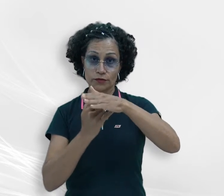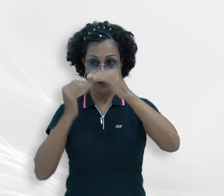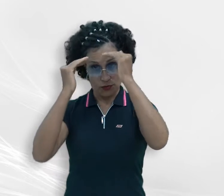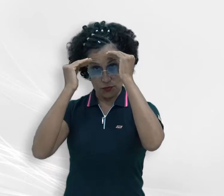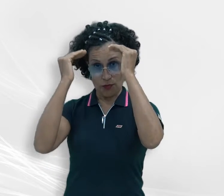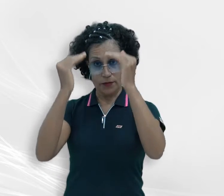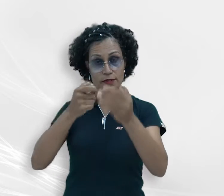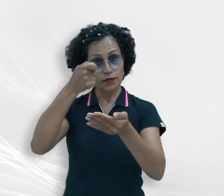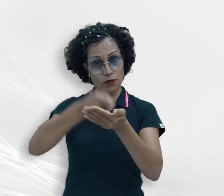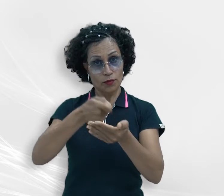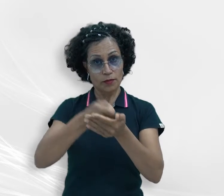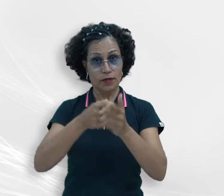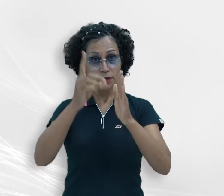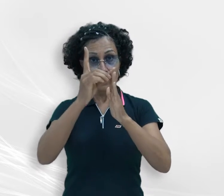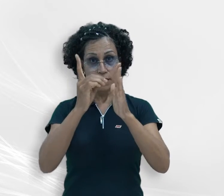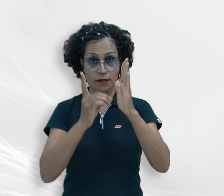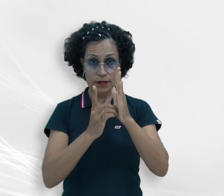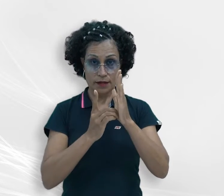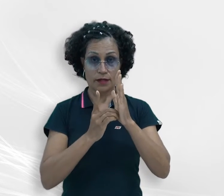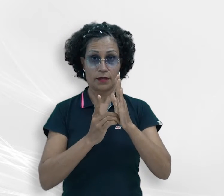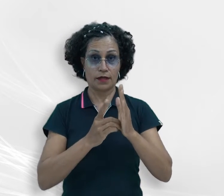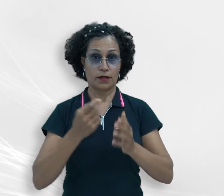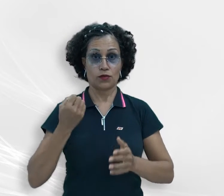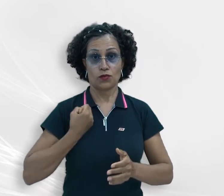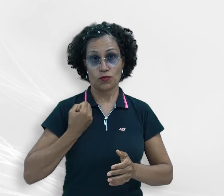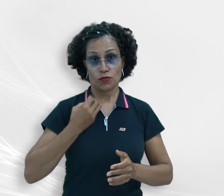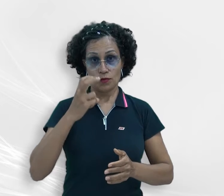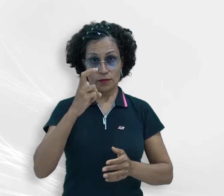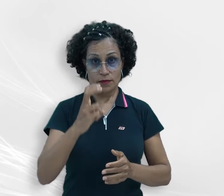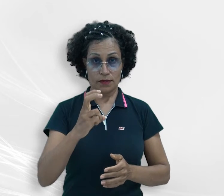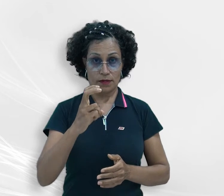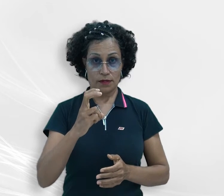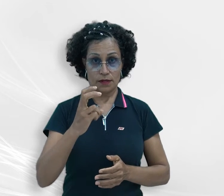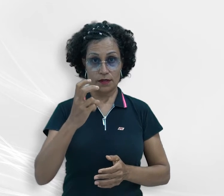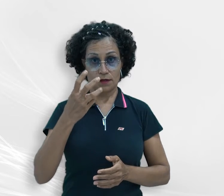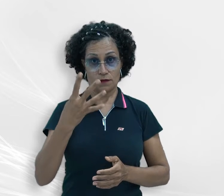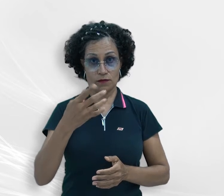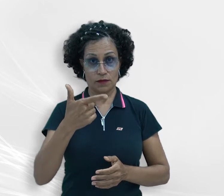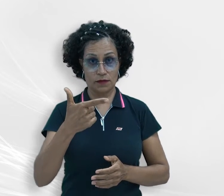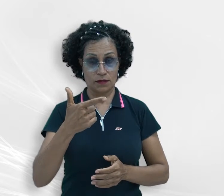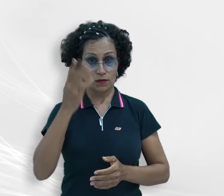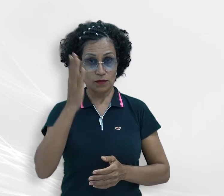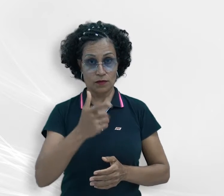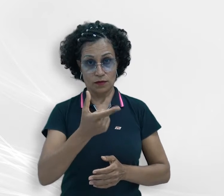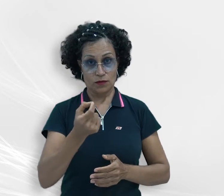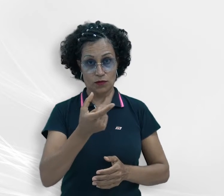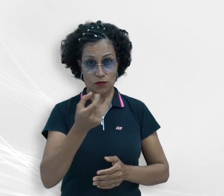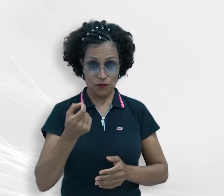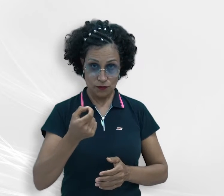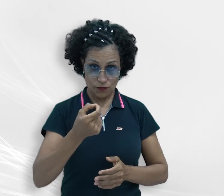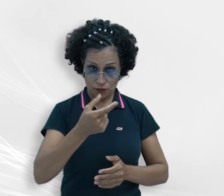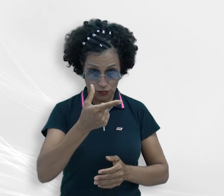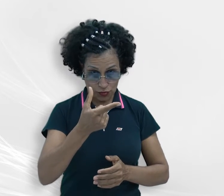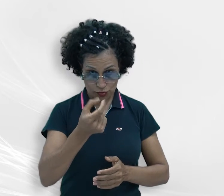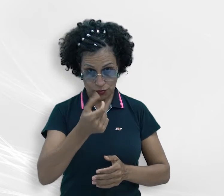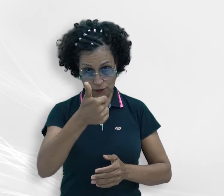obedeça as obrigações do Decreto Municipal de Cláudia nº 542-2021 e que adote ações de